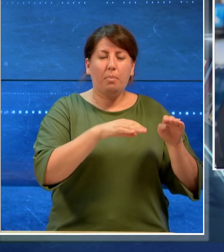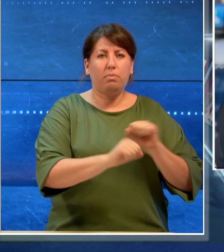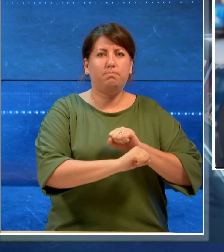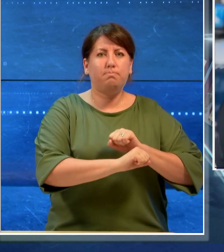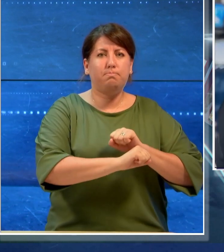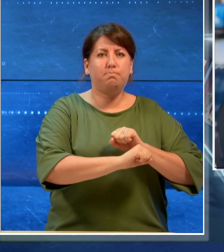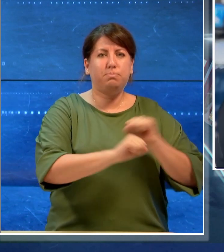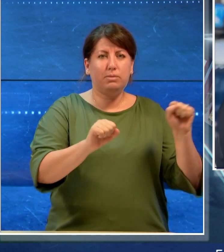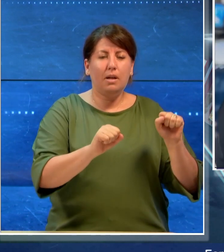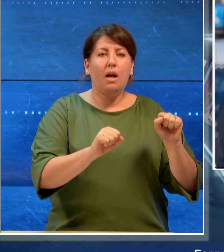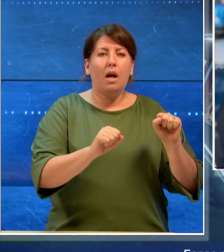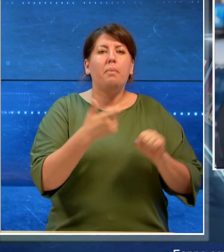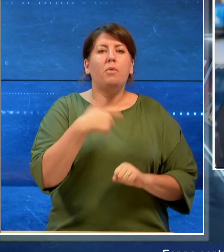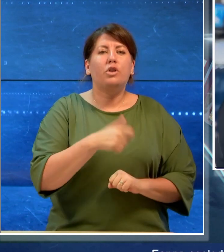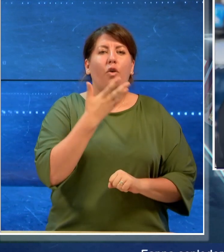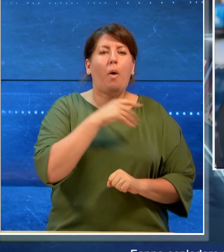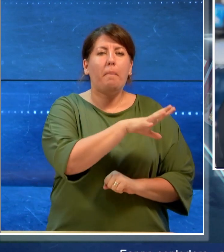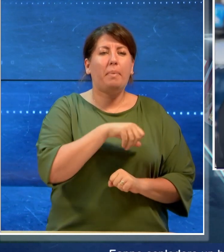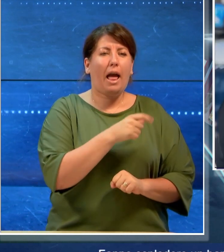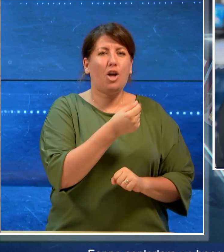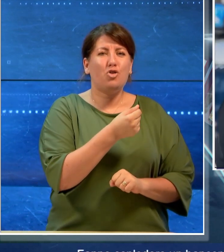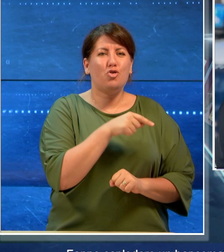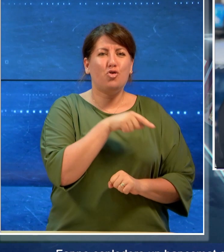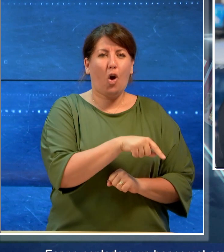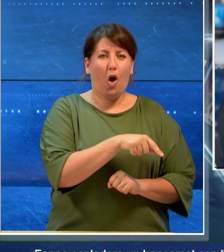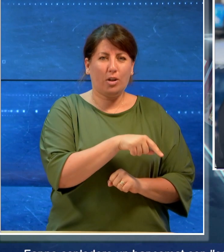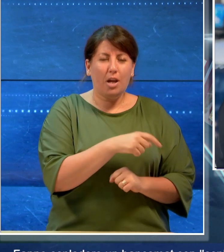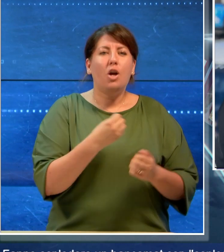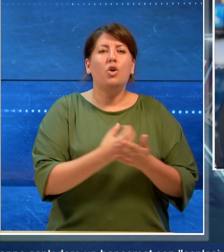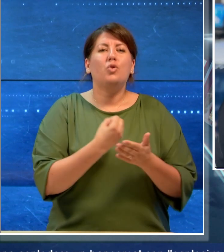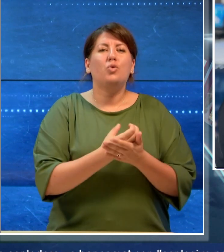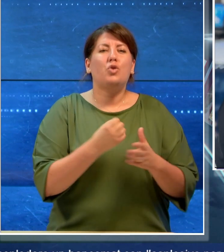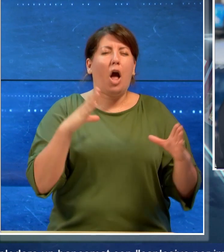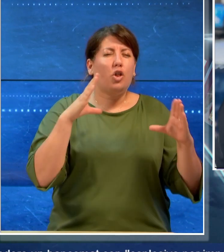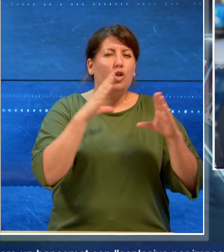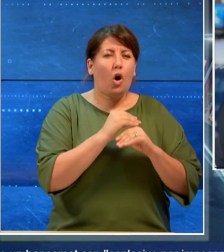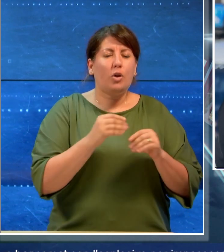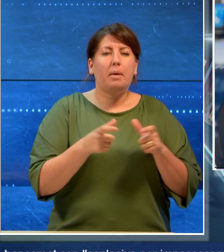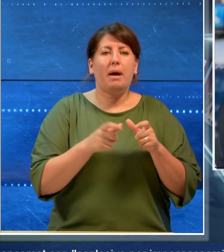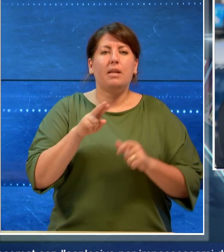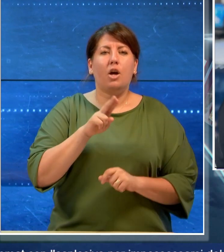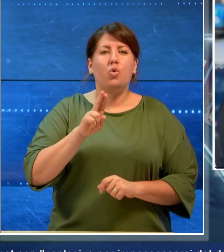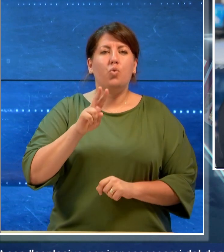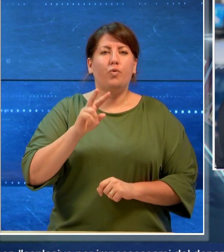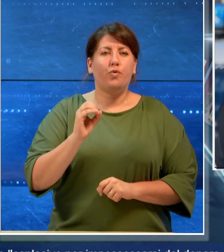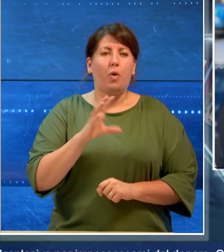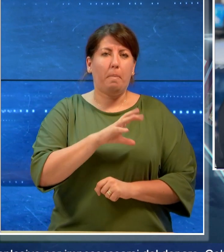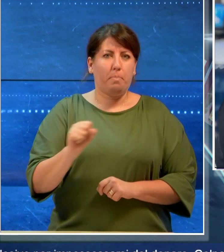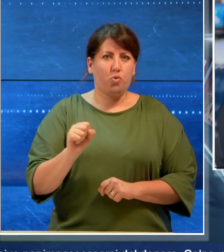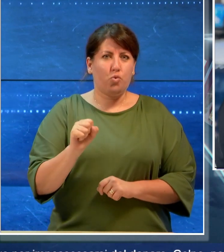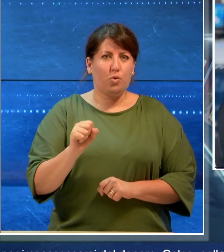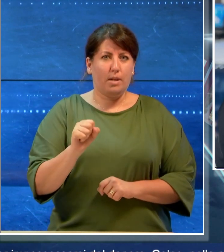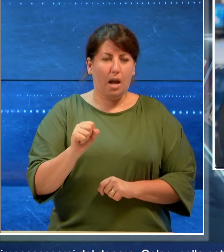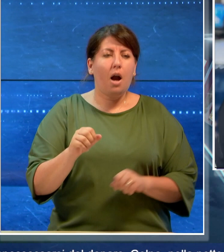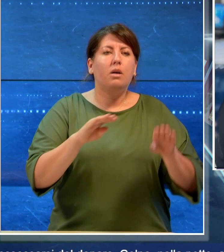per impossessarsi del denaro. Colpo nella notte a Ruvo di Puglia, nel mirino dei malviventi,